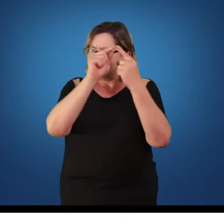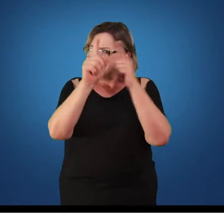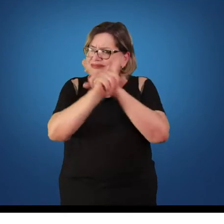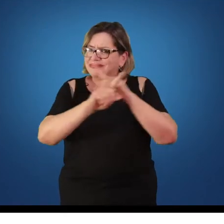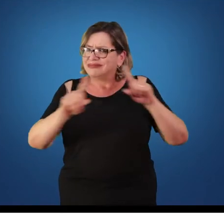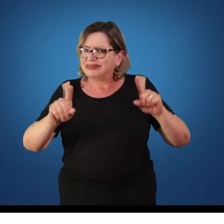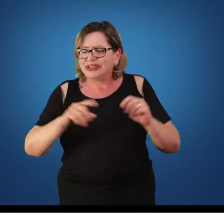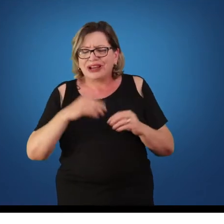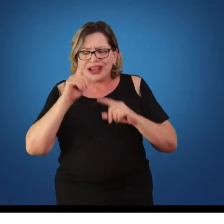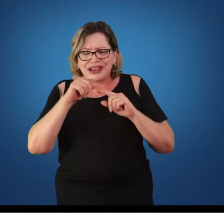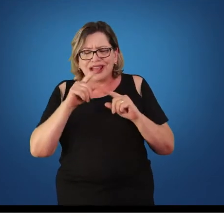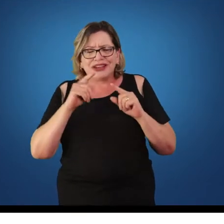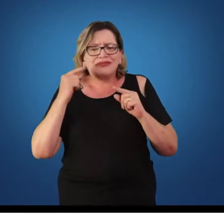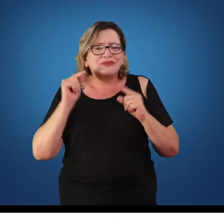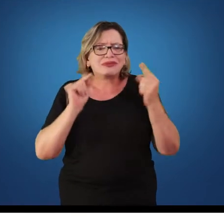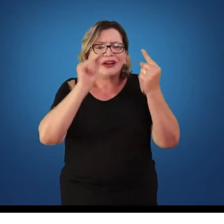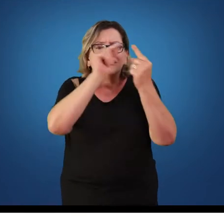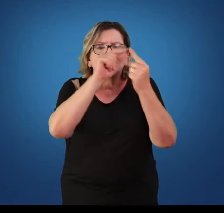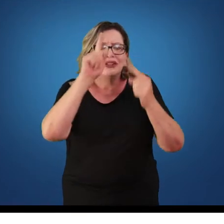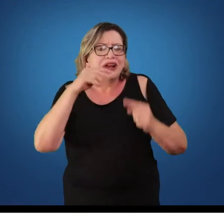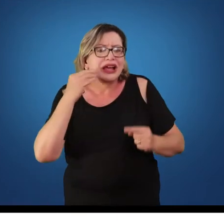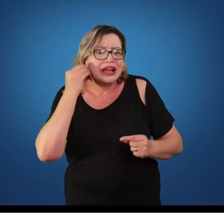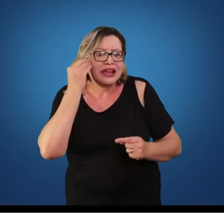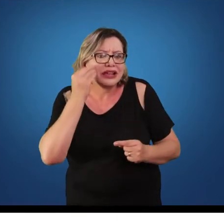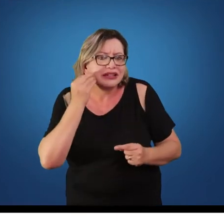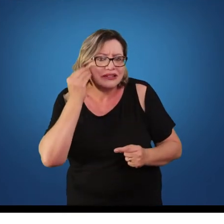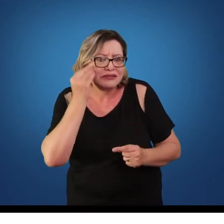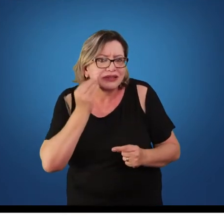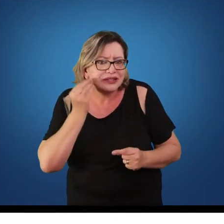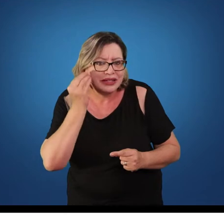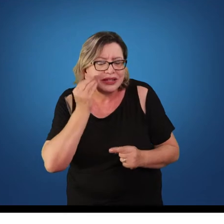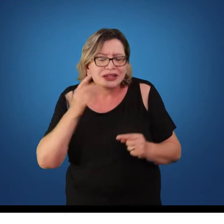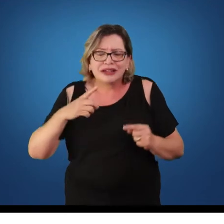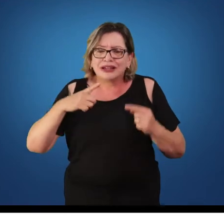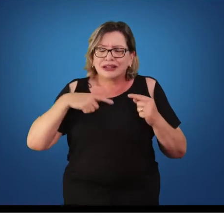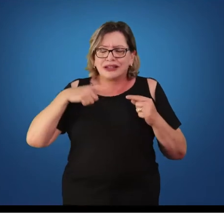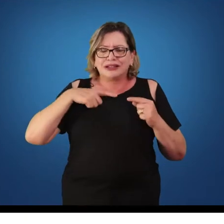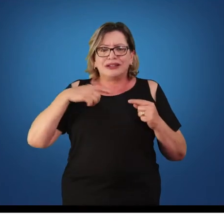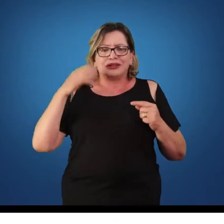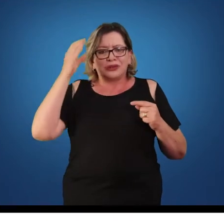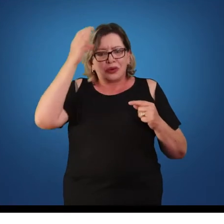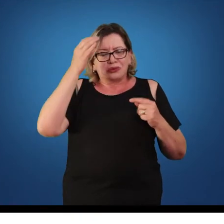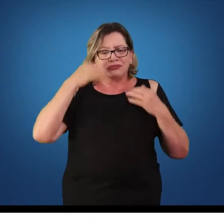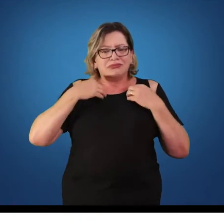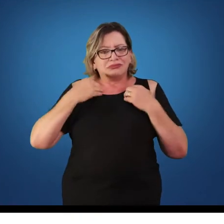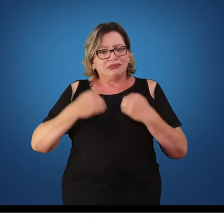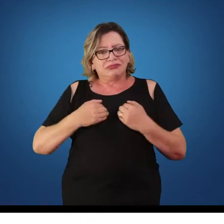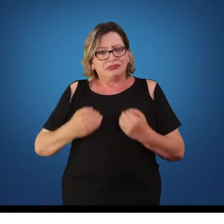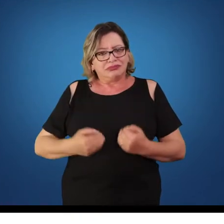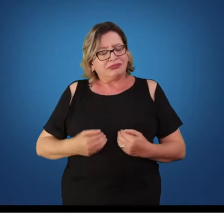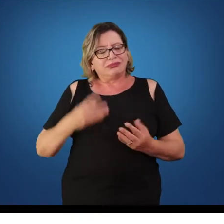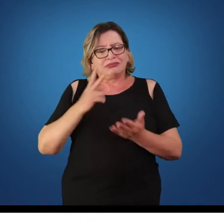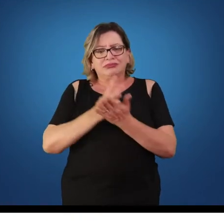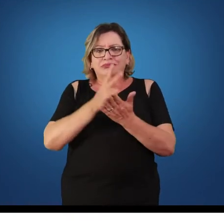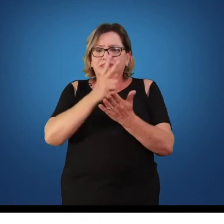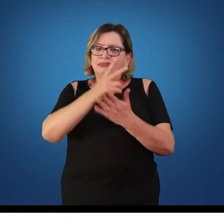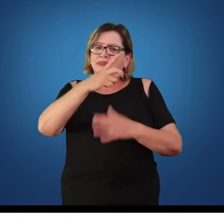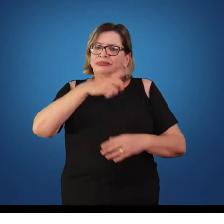tome consciência do seu corpo e ultrapasse alguns limites que ele acha que tem e que a ginástica acaba desafiando isso. Quais são os